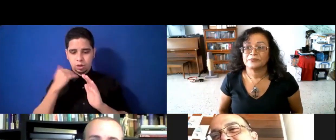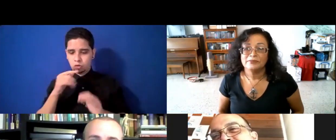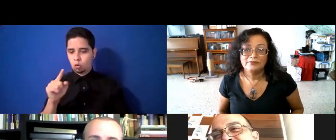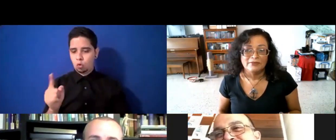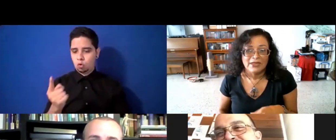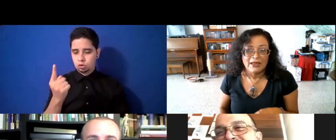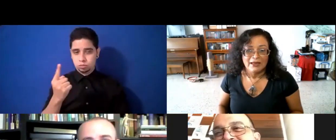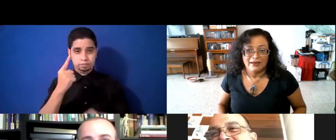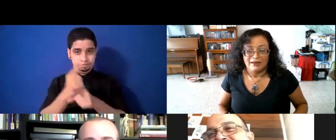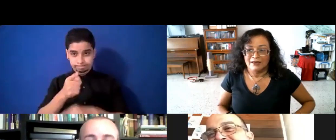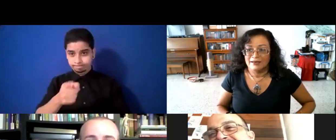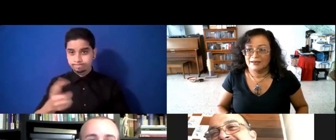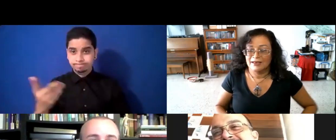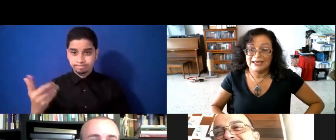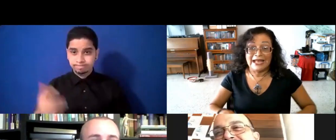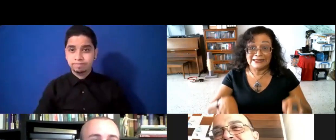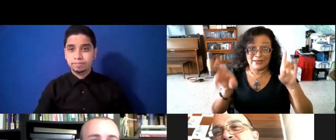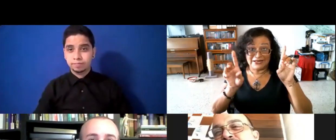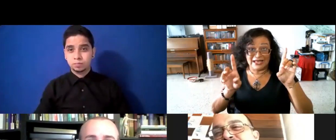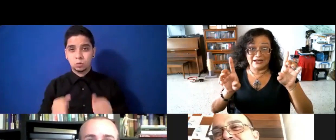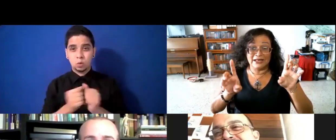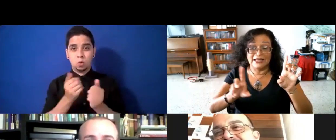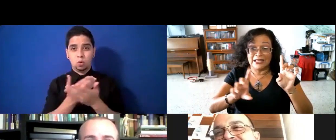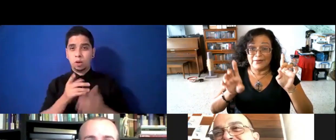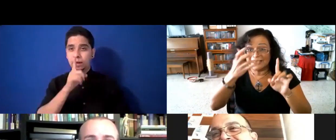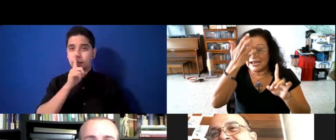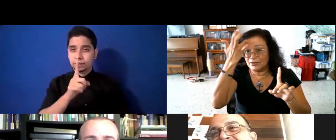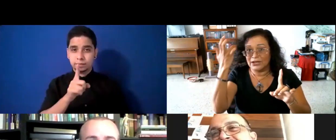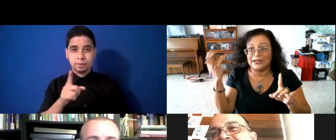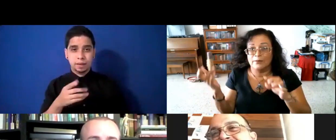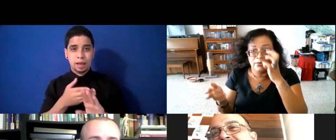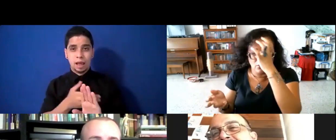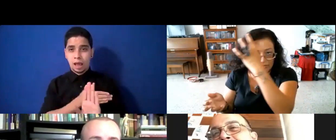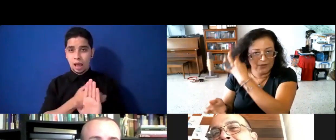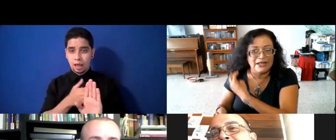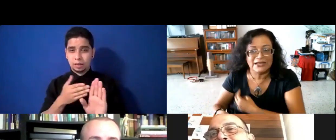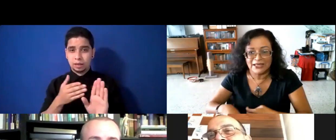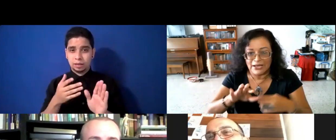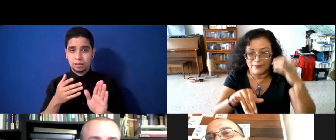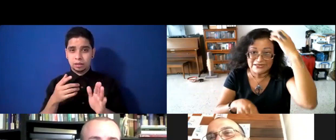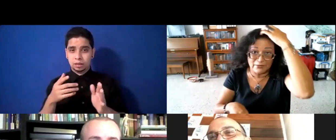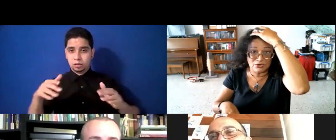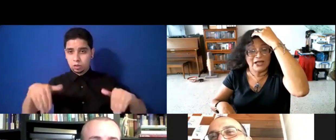Con piezas originales. Y antes de pasar a algo que tampoco lo tiene más nadie más que Pizabrosa,